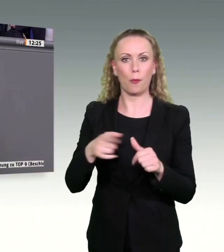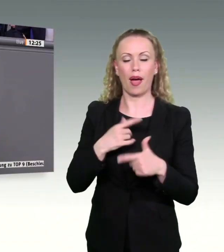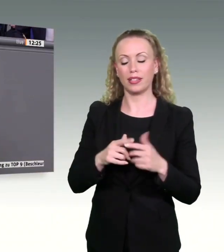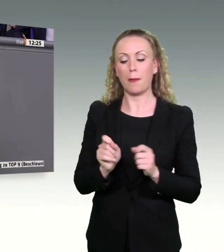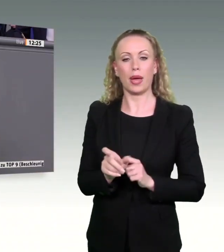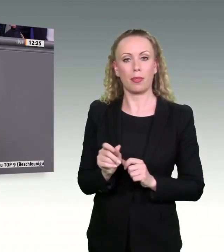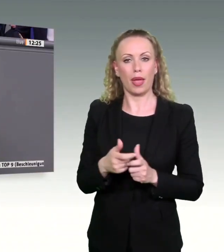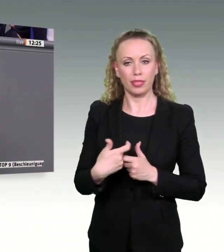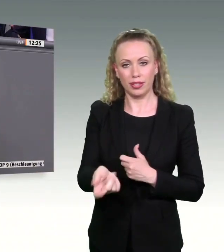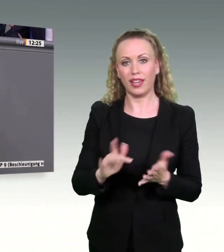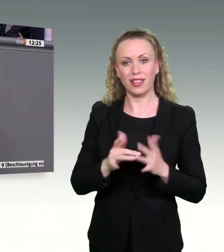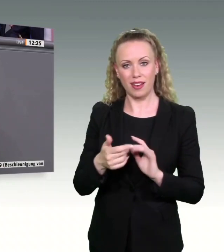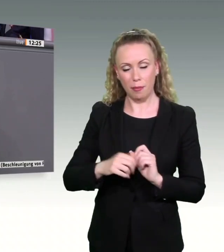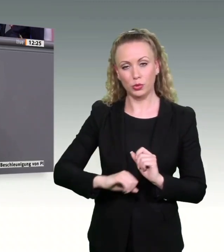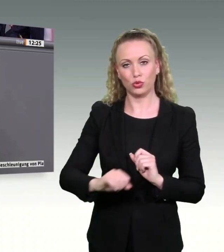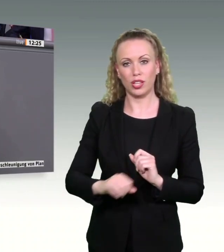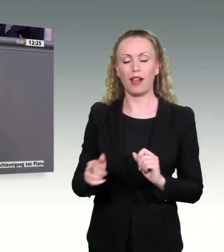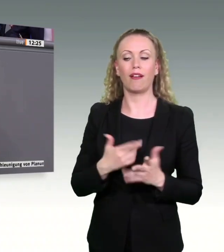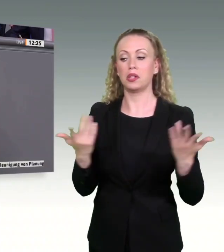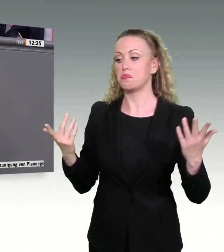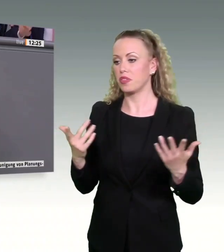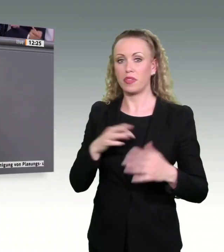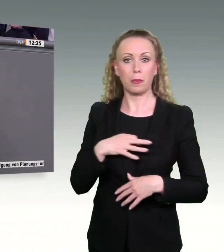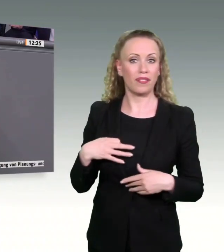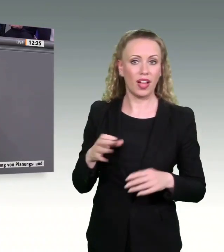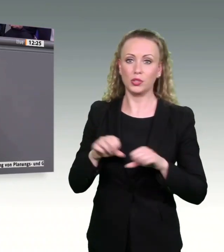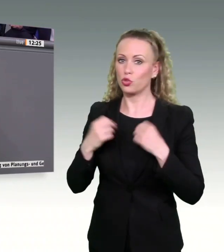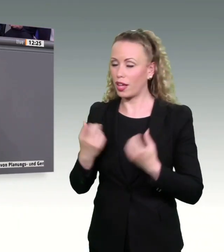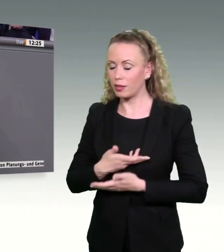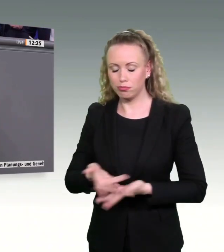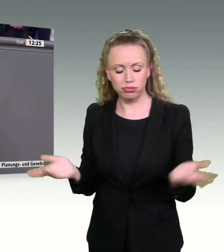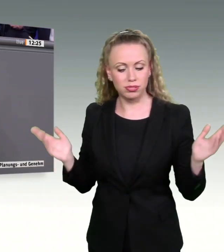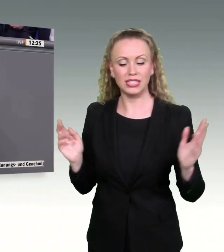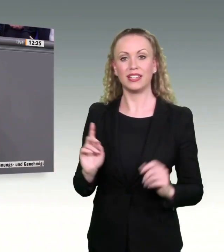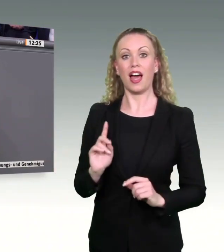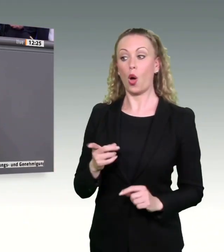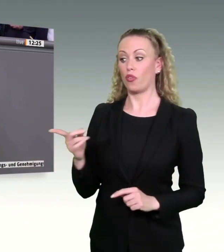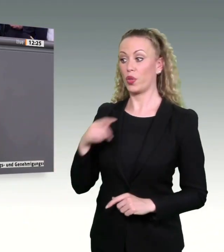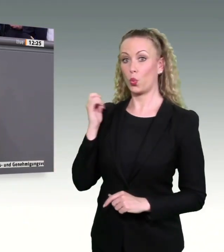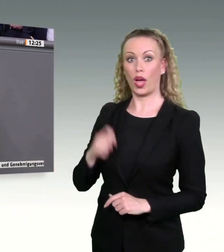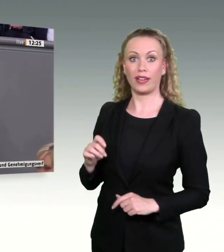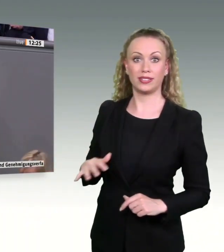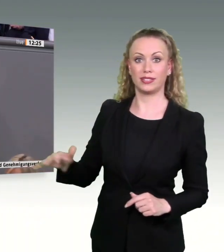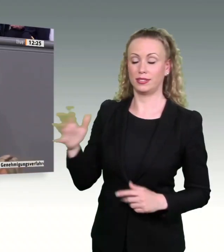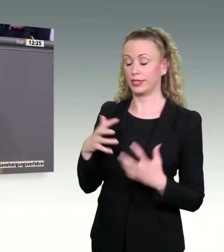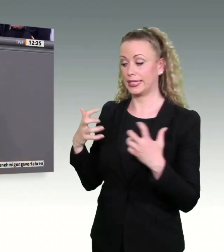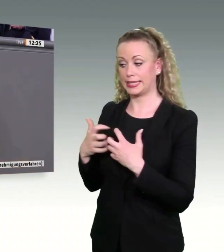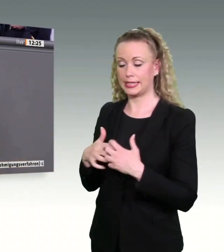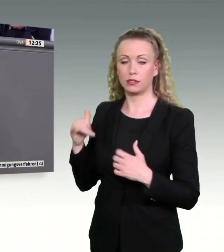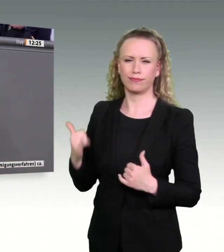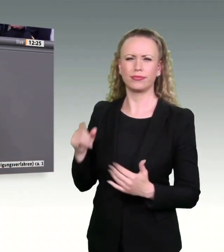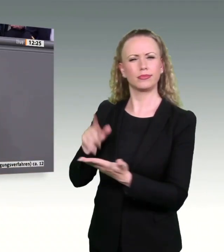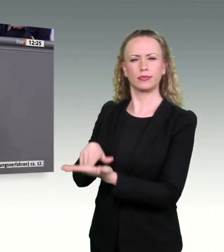oder staatlich. Denn spätestens der Krieg in der Ukraine zeigt, Deutschland ist nur so